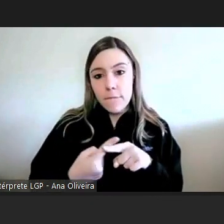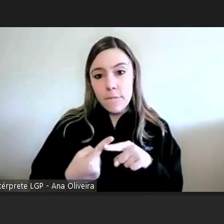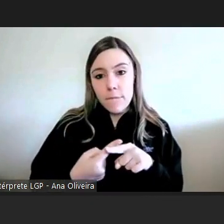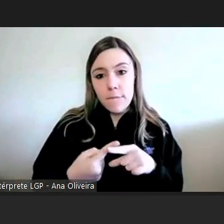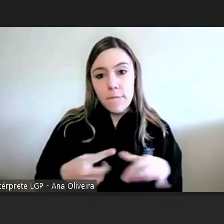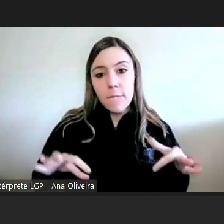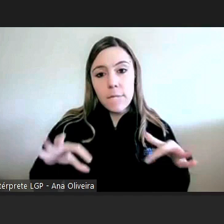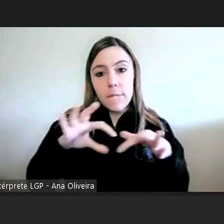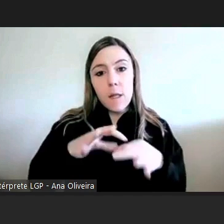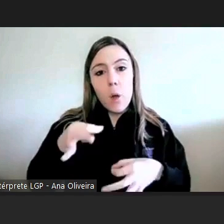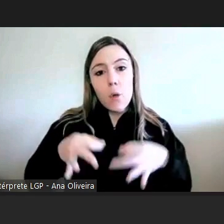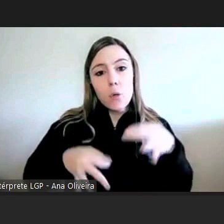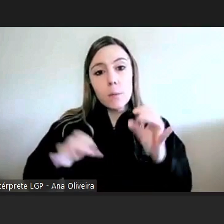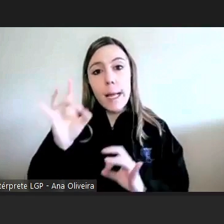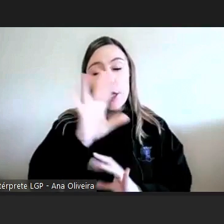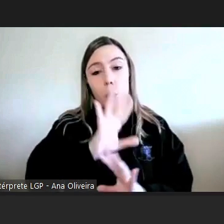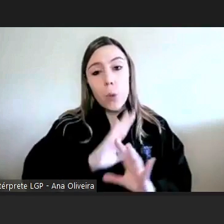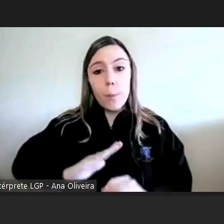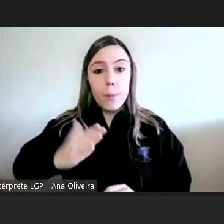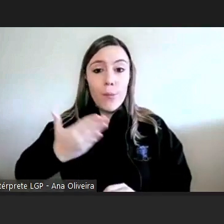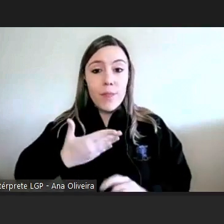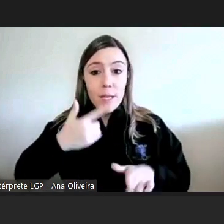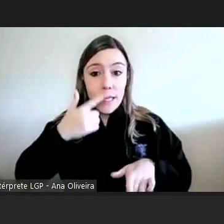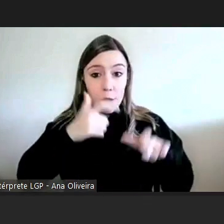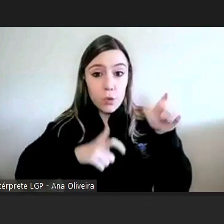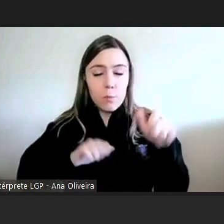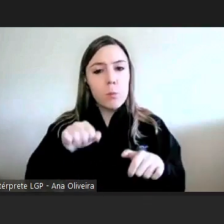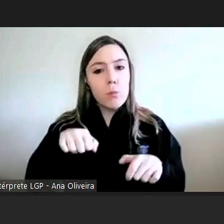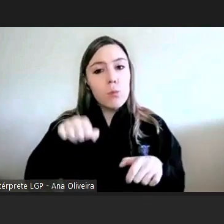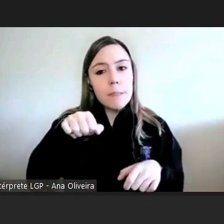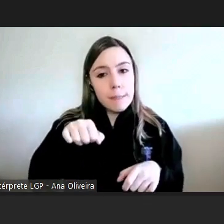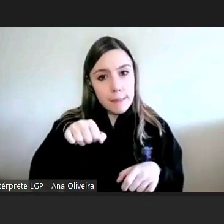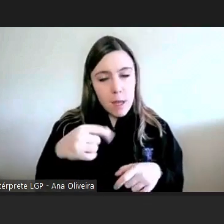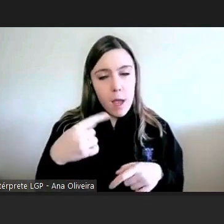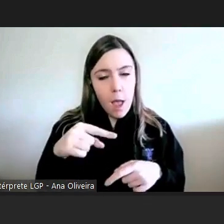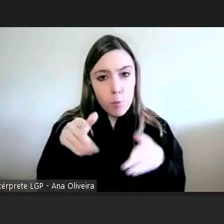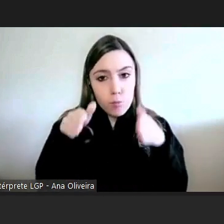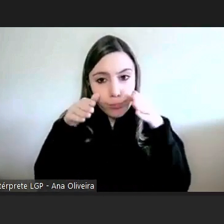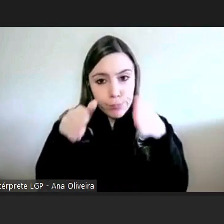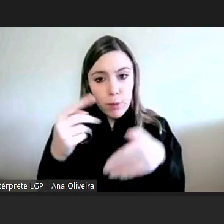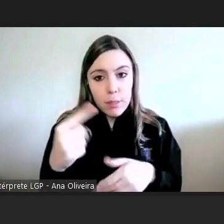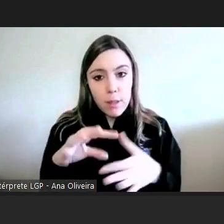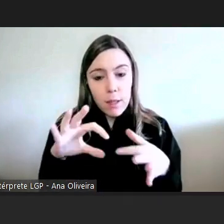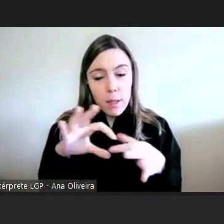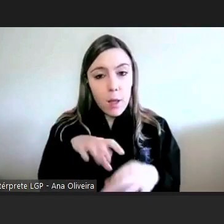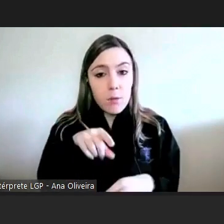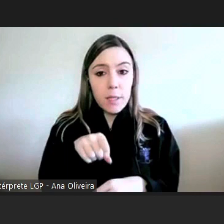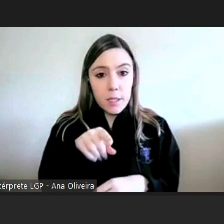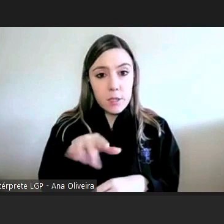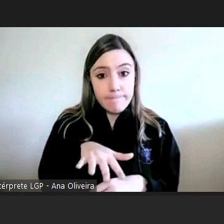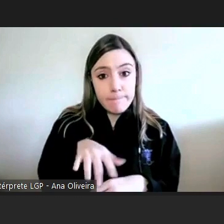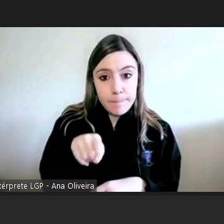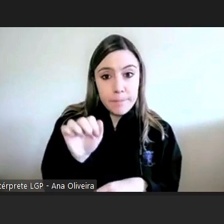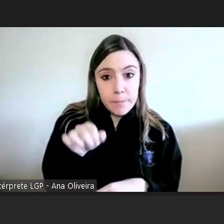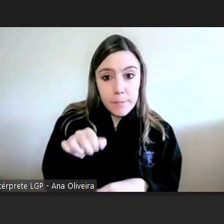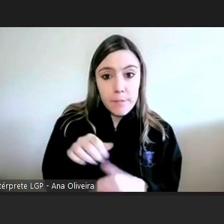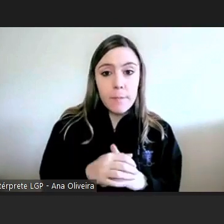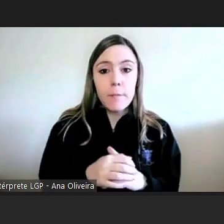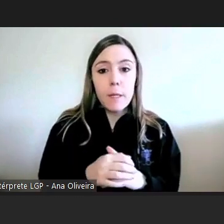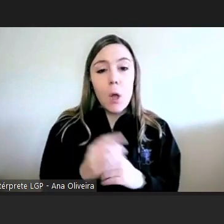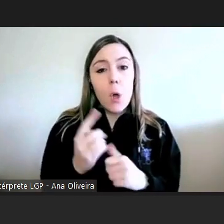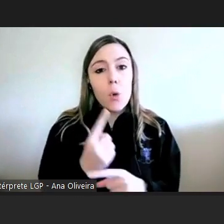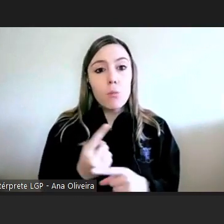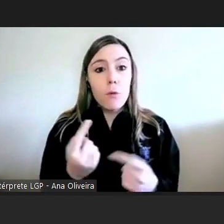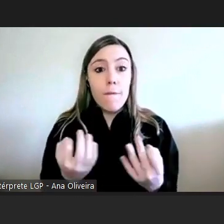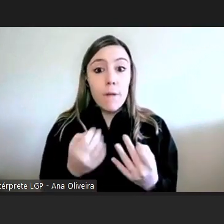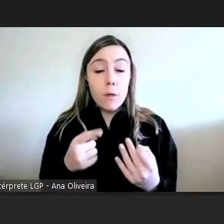Tribunal Europeu dos Direitos Humanos e portanto sim há uma atenção a esta privilegiada a esta fonte ela é mais uma